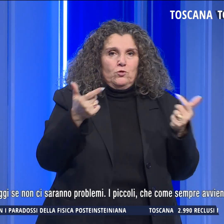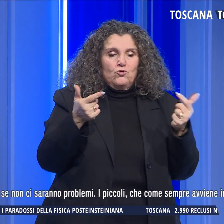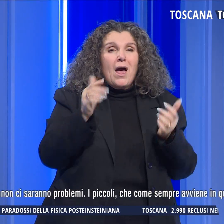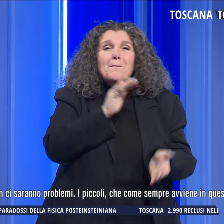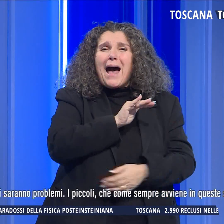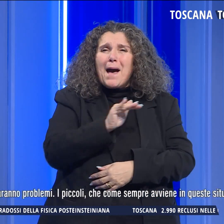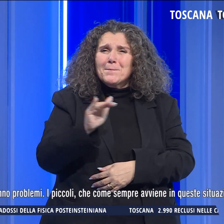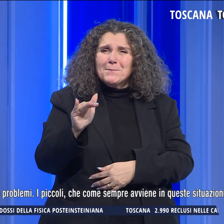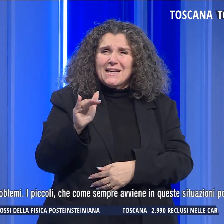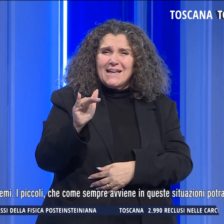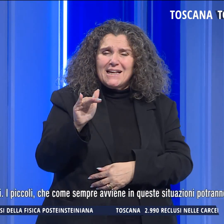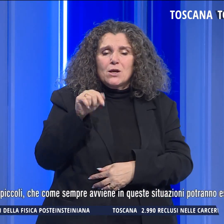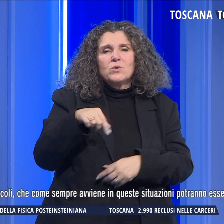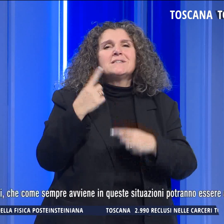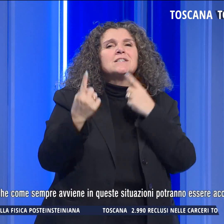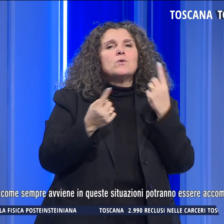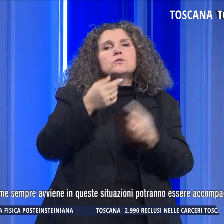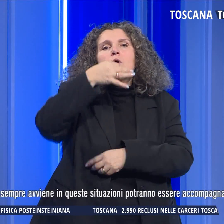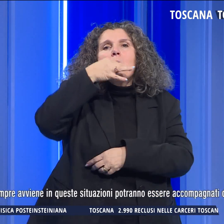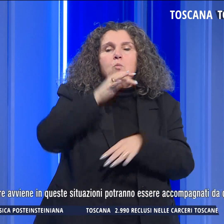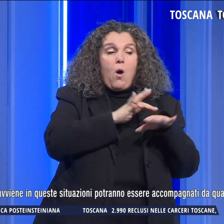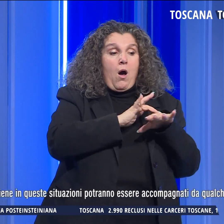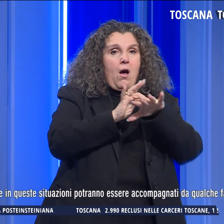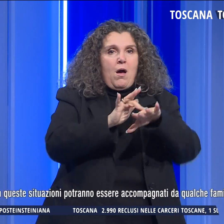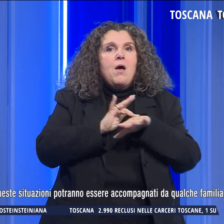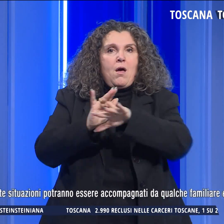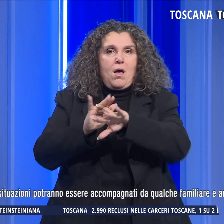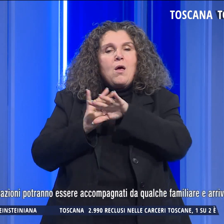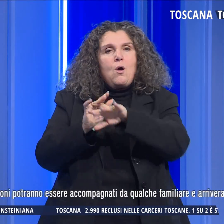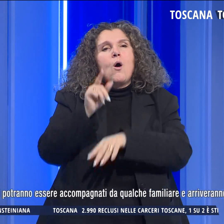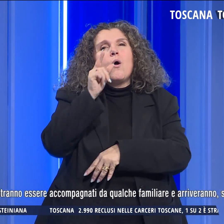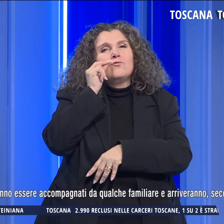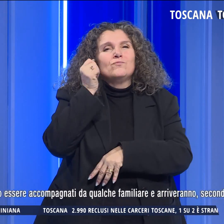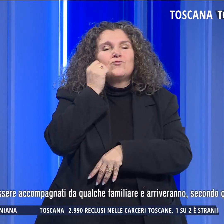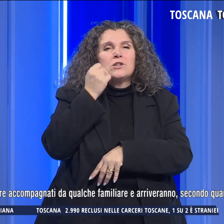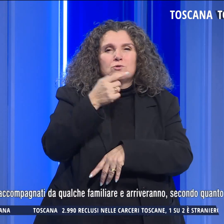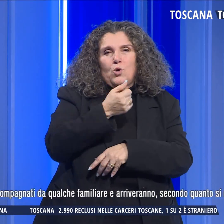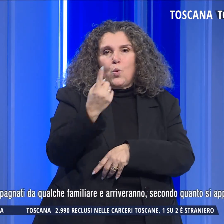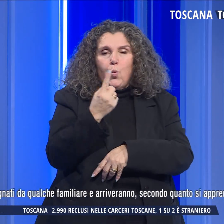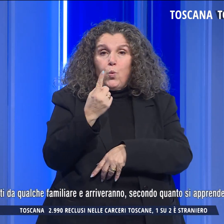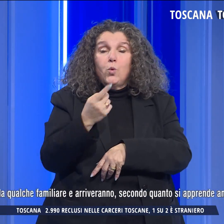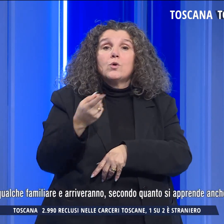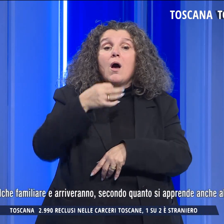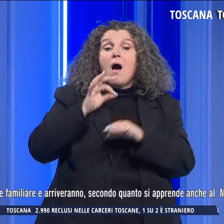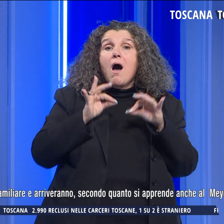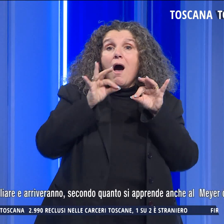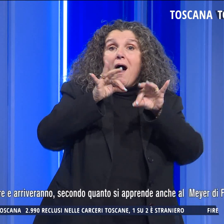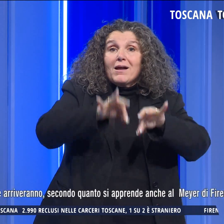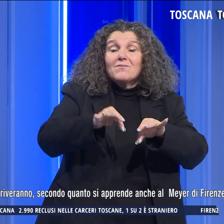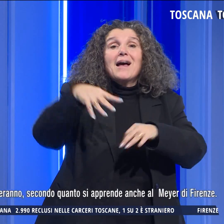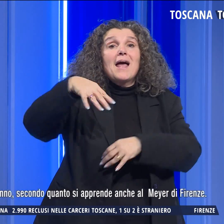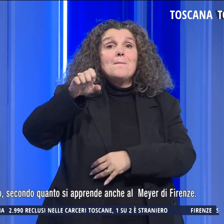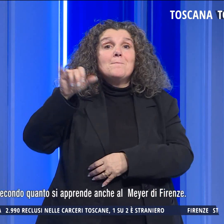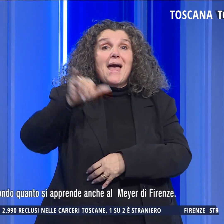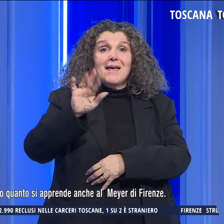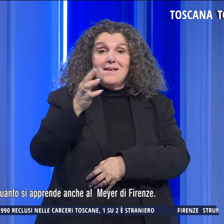che come sempre avviene in queste situazioni, potranno essere accompagnati da qualche familiare e arriveranno, secondo quanto si apprende, anche al Meyer